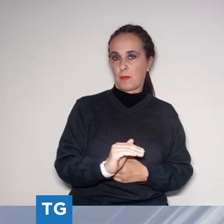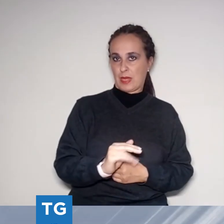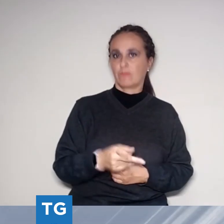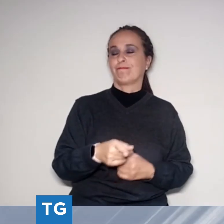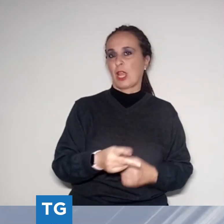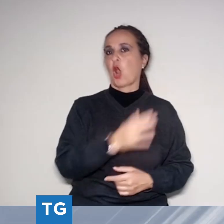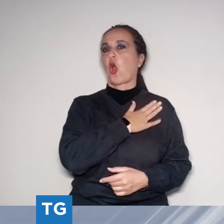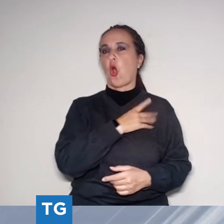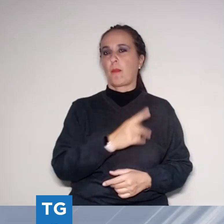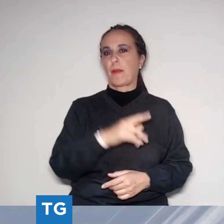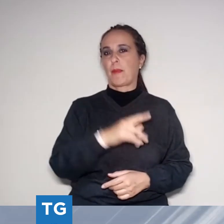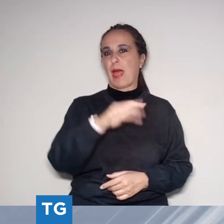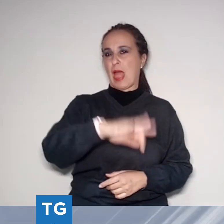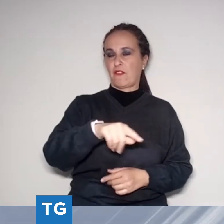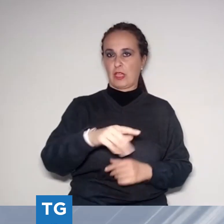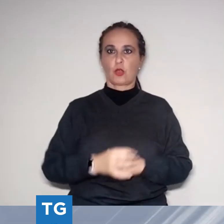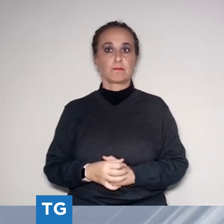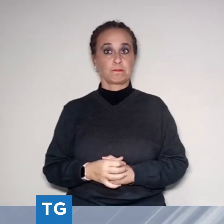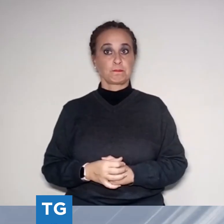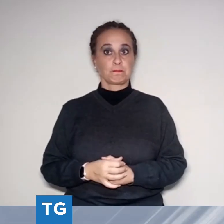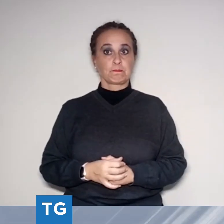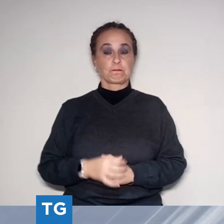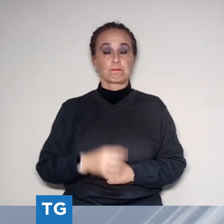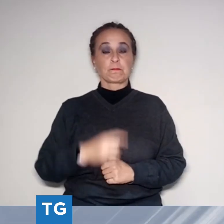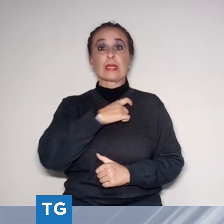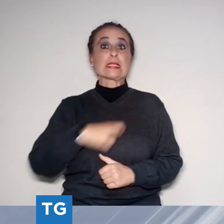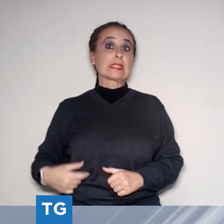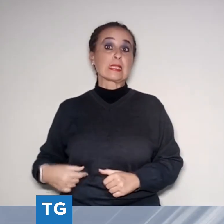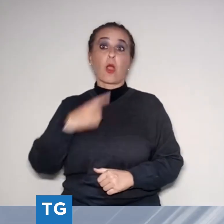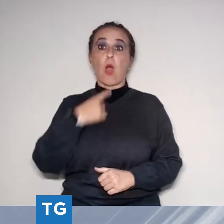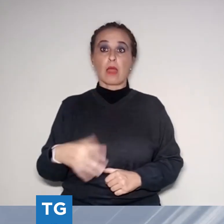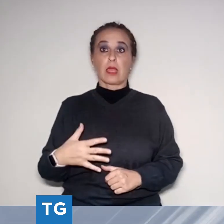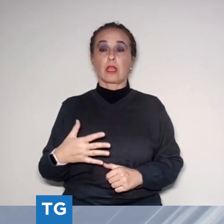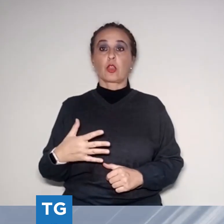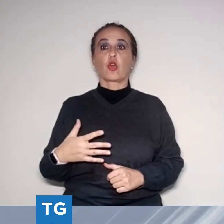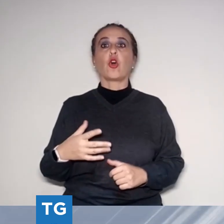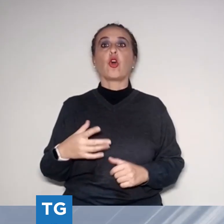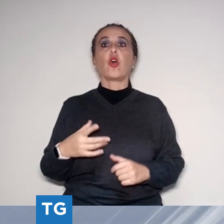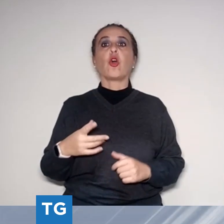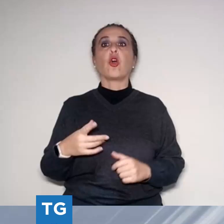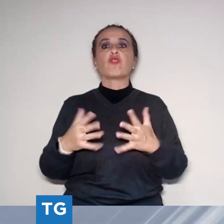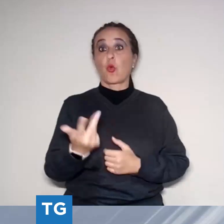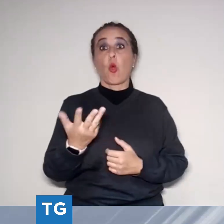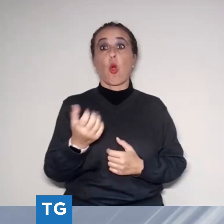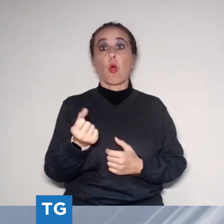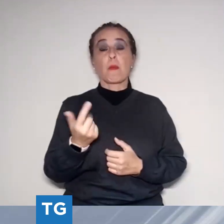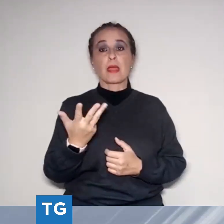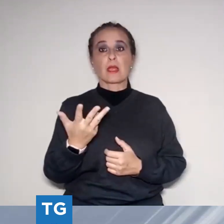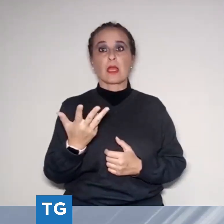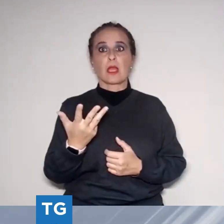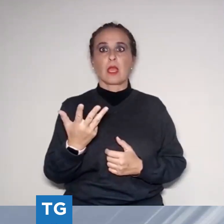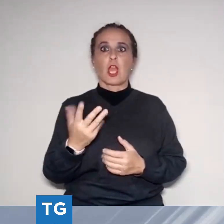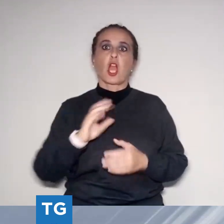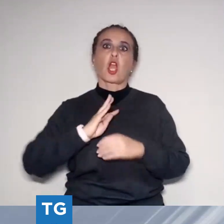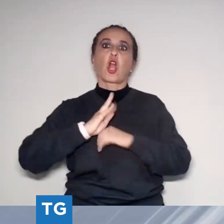ha parlato di stabilizzazione dei numeri rispetto all'anno della vera ripartenza dopo il periodo della pandemia, rispetto al quale oggi la